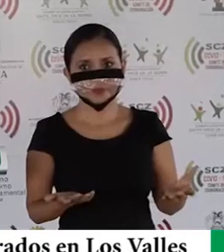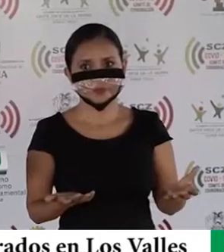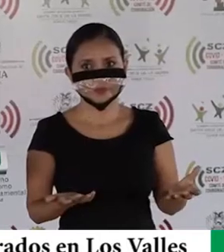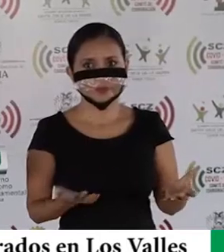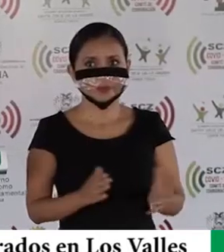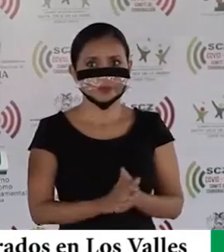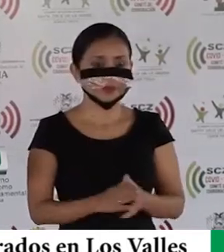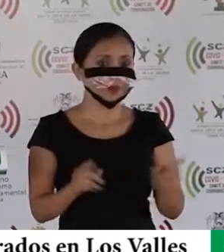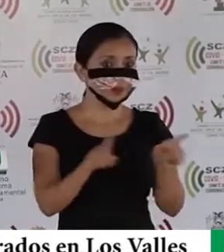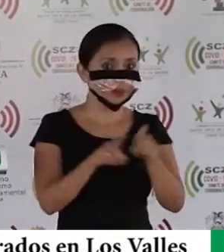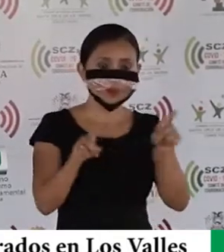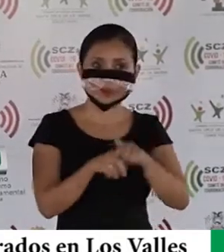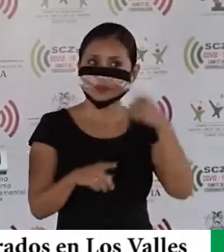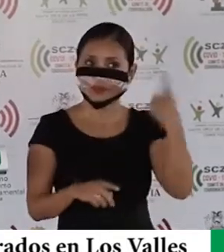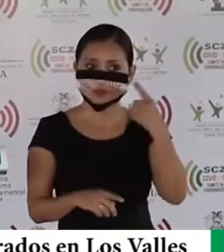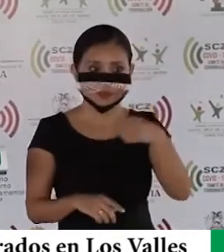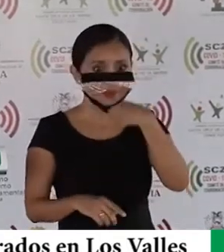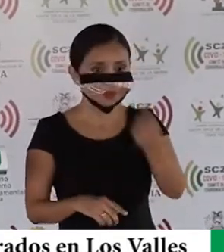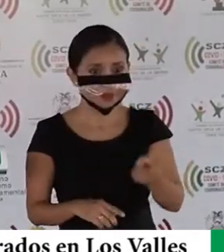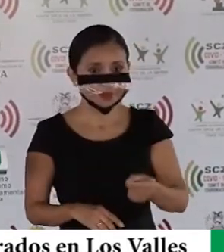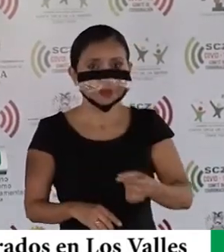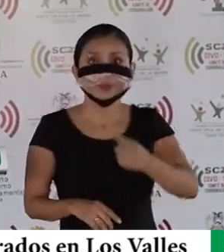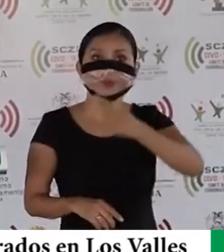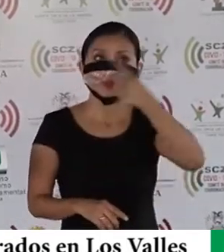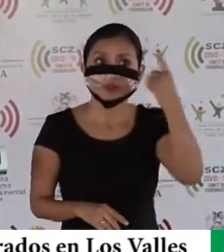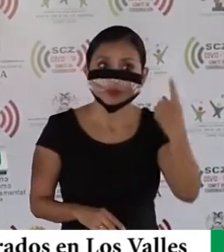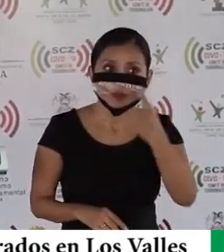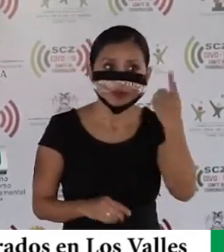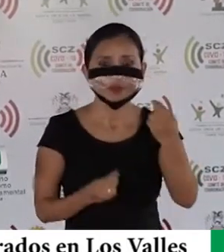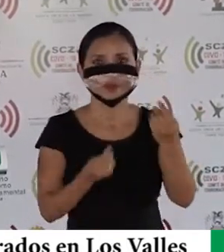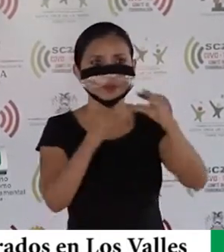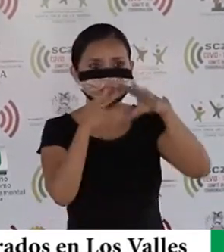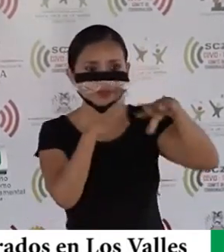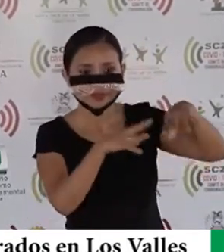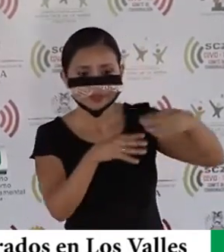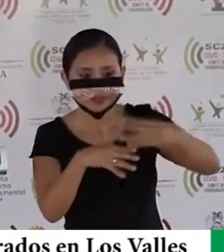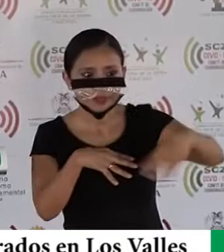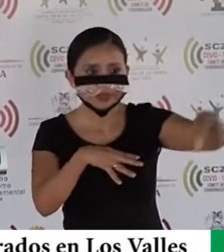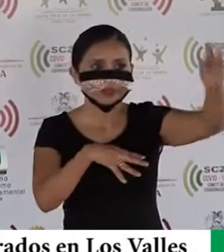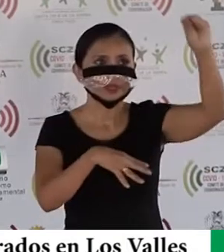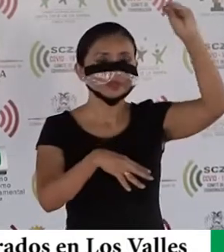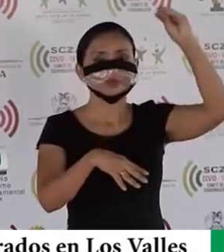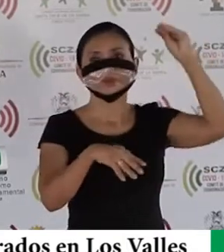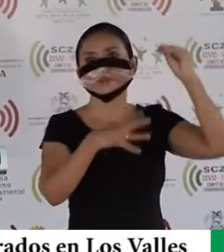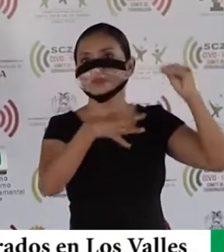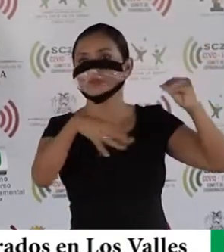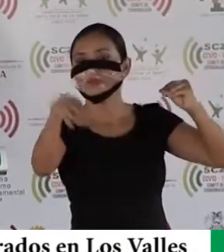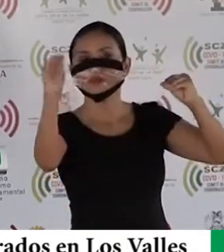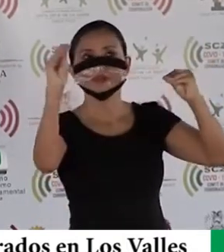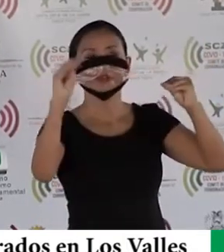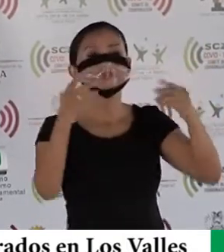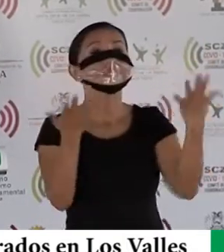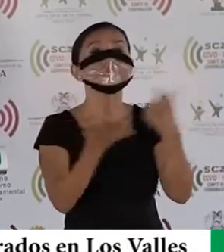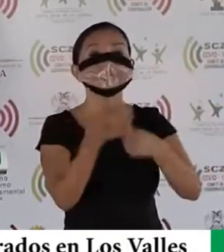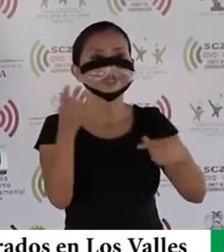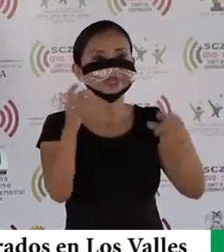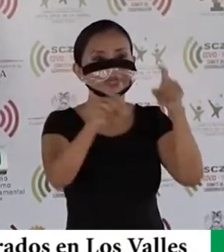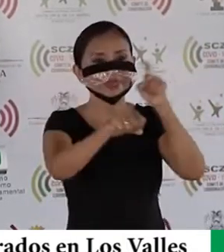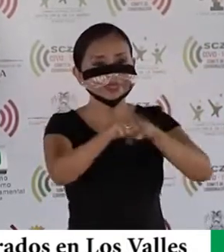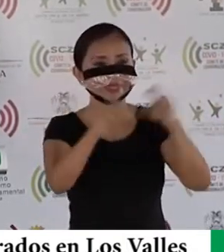Tal como estaba previsto, solo que se ha desplazado el sur de jueves para viernes.